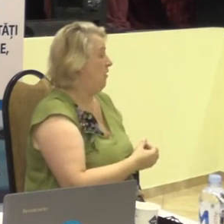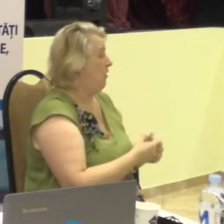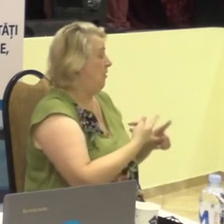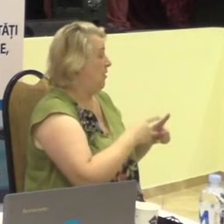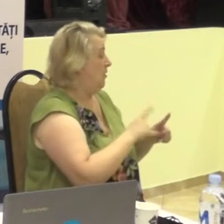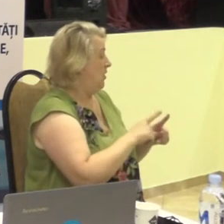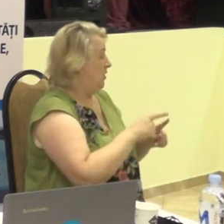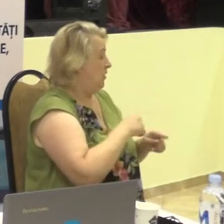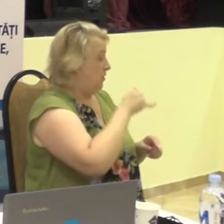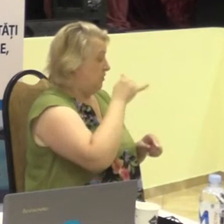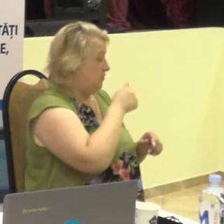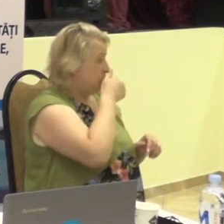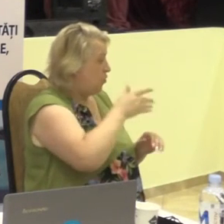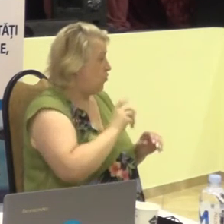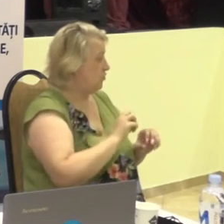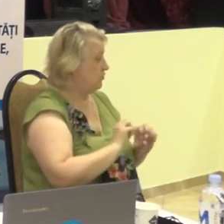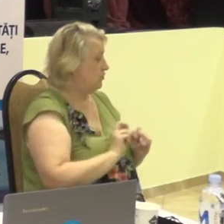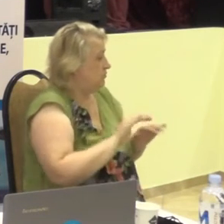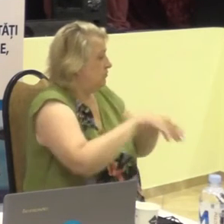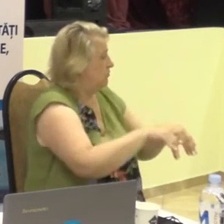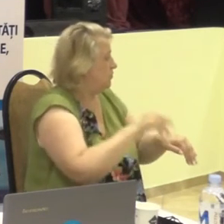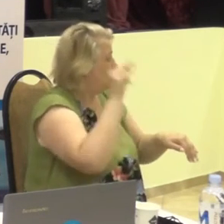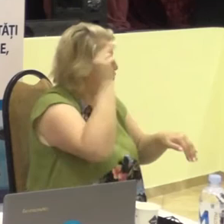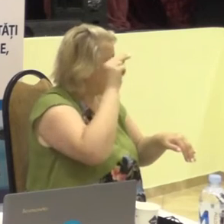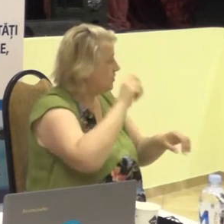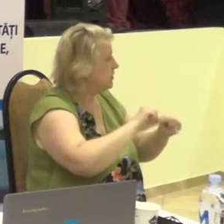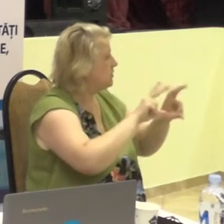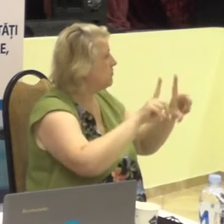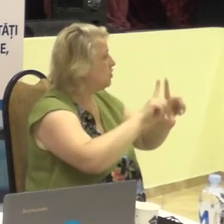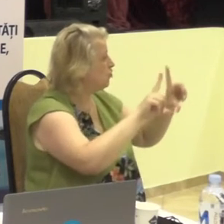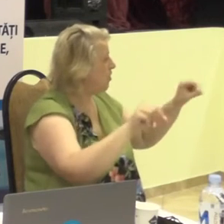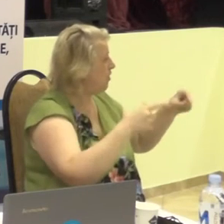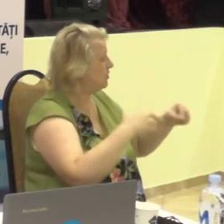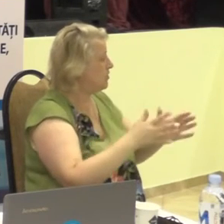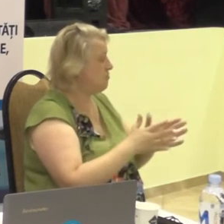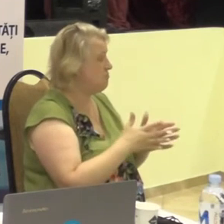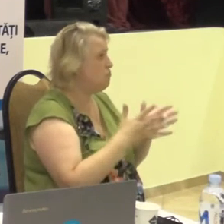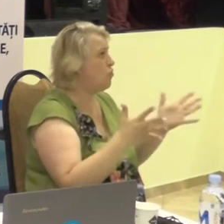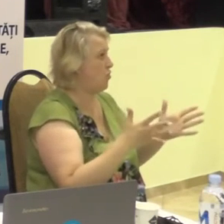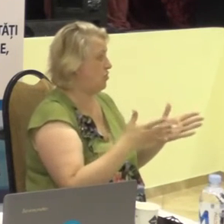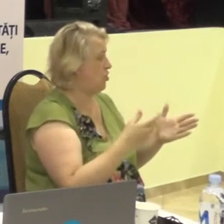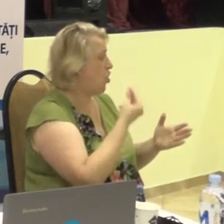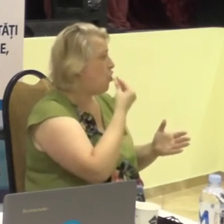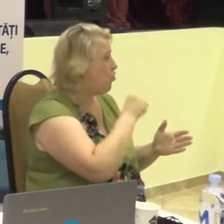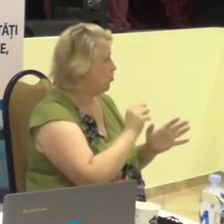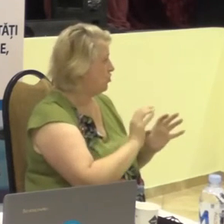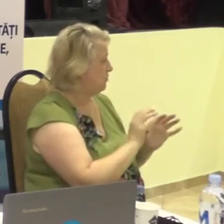întădrați în șacurile speciale, unde au o atenție deosebită.